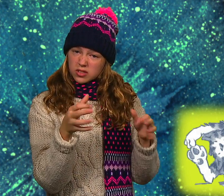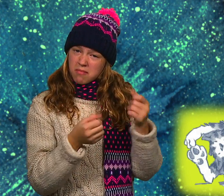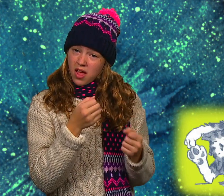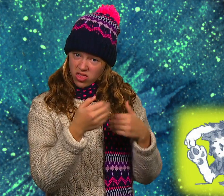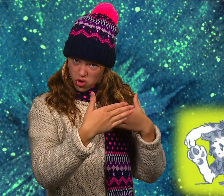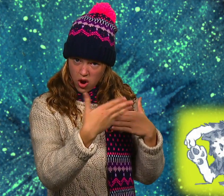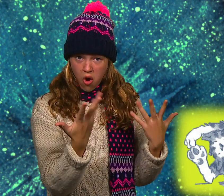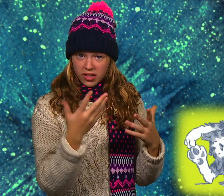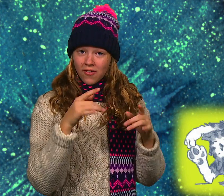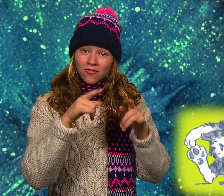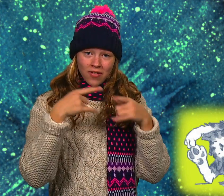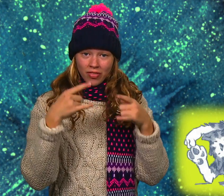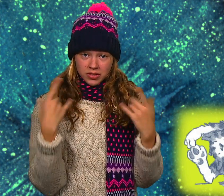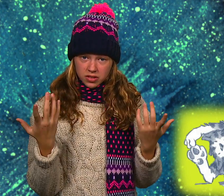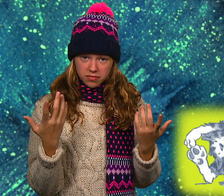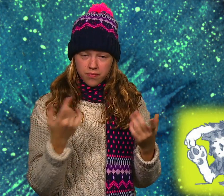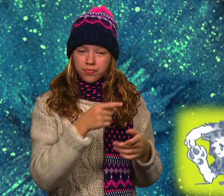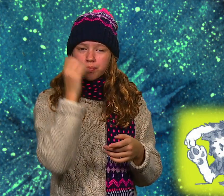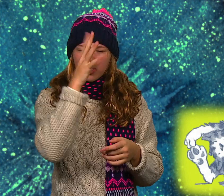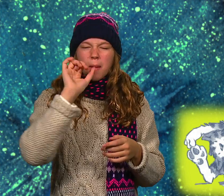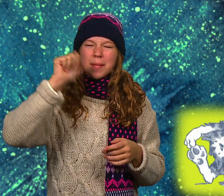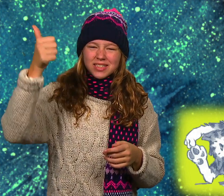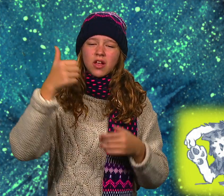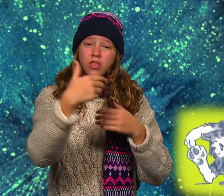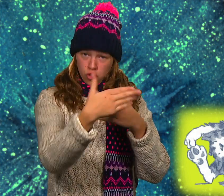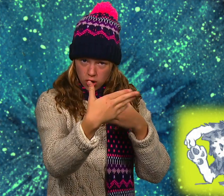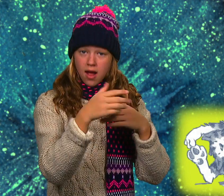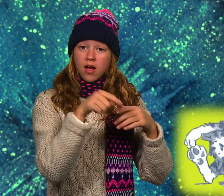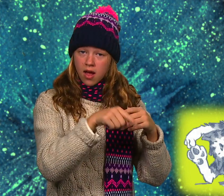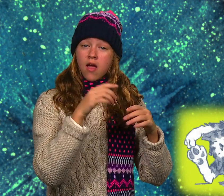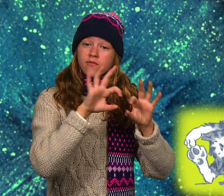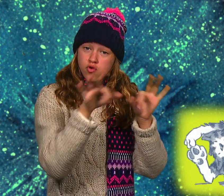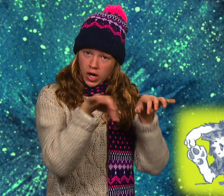Wurst vor die Tür und die Milch vor das Fenster.